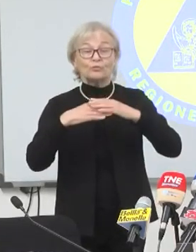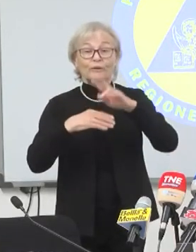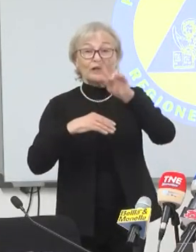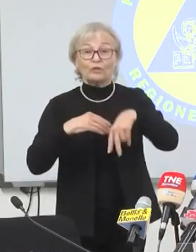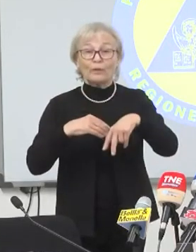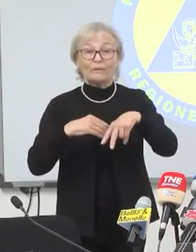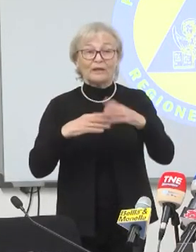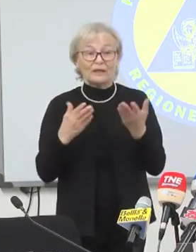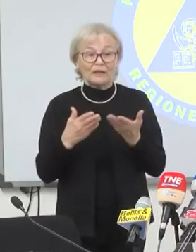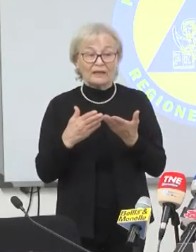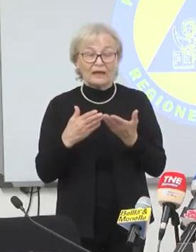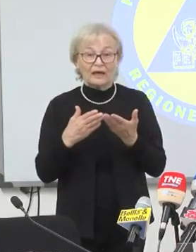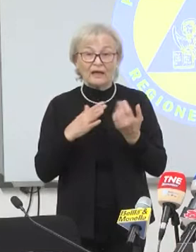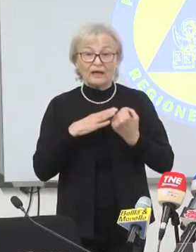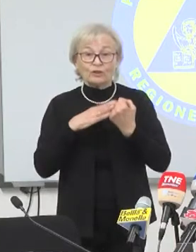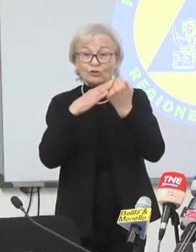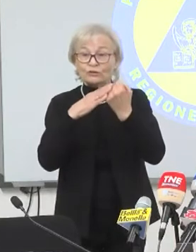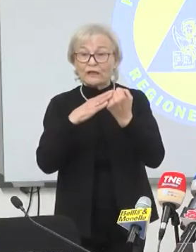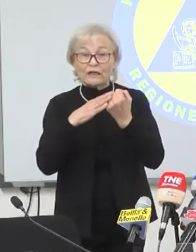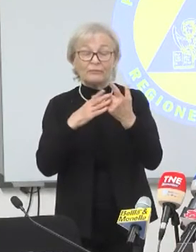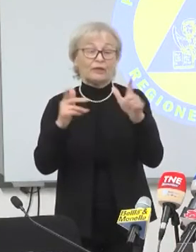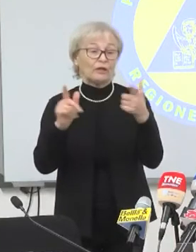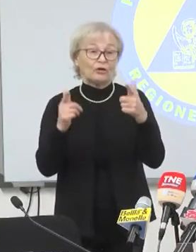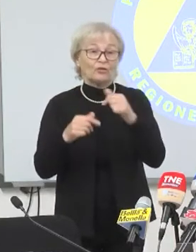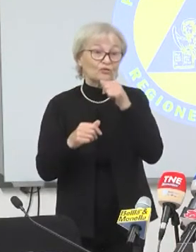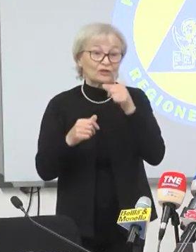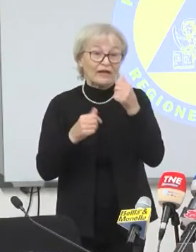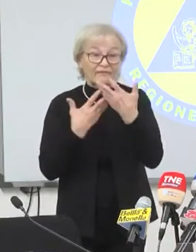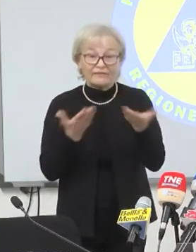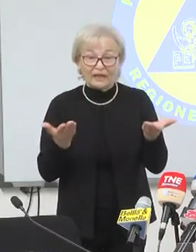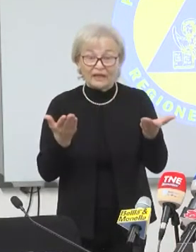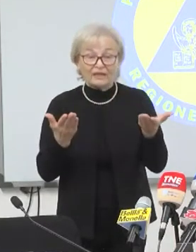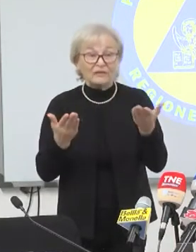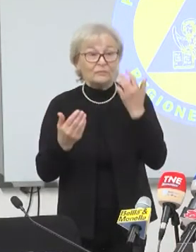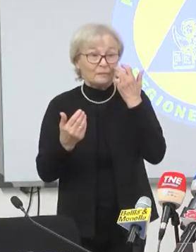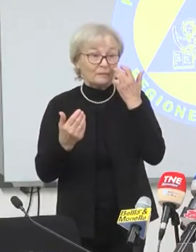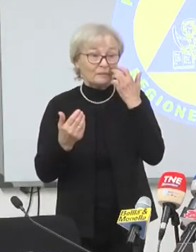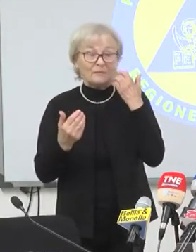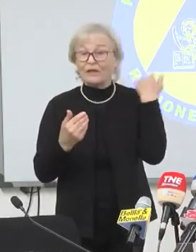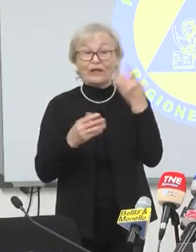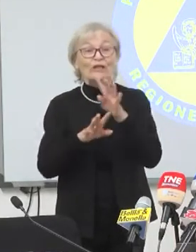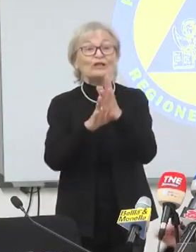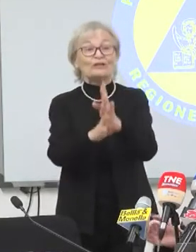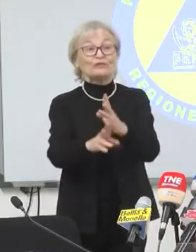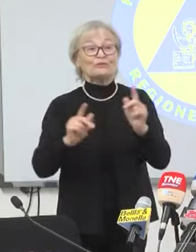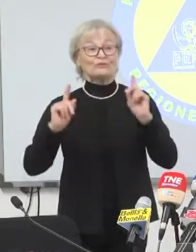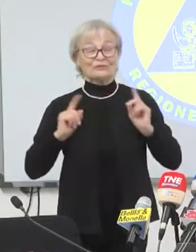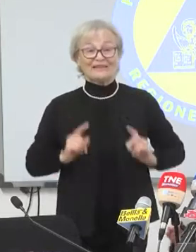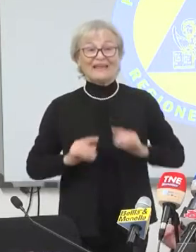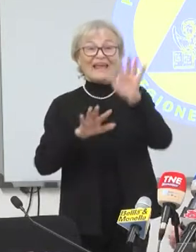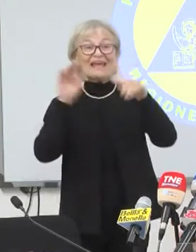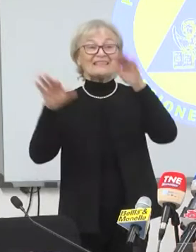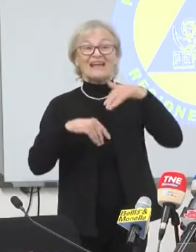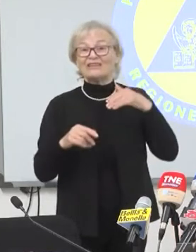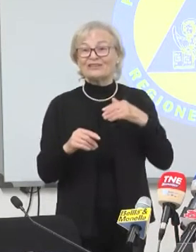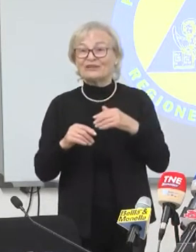una cosa, non dico sostenibile, ma non è utile, perché noi potremmo arruolare tutto l'esercito e fare in modo che l'esercito chiami